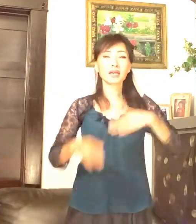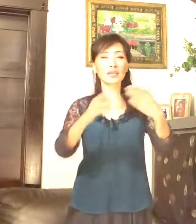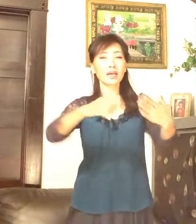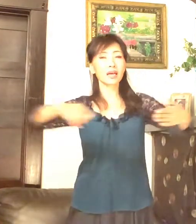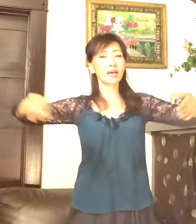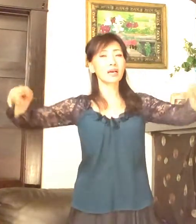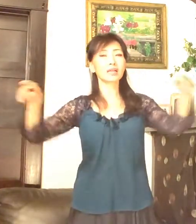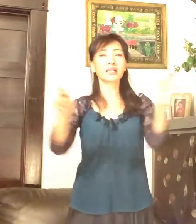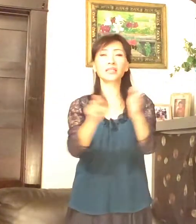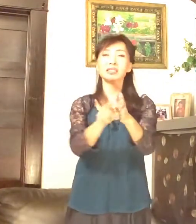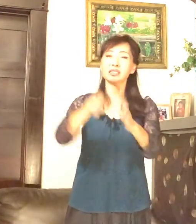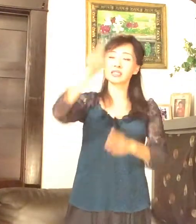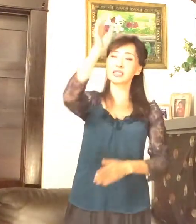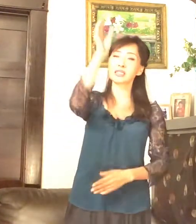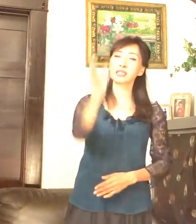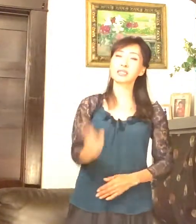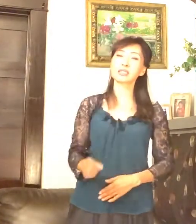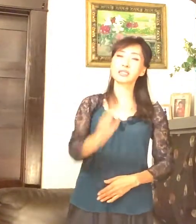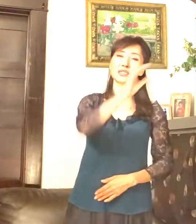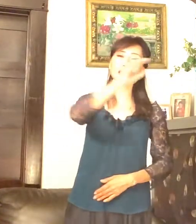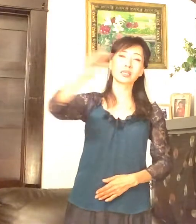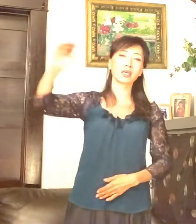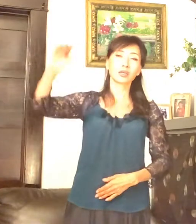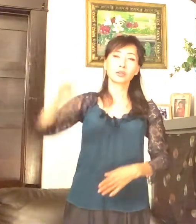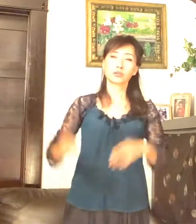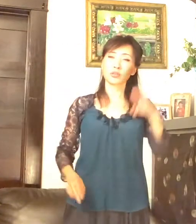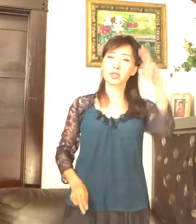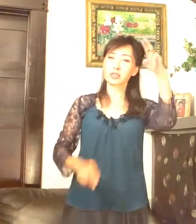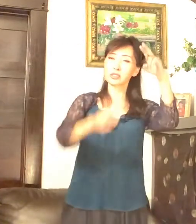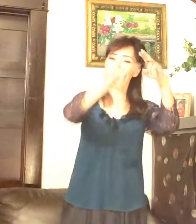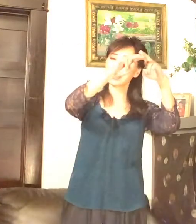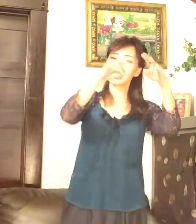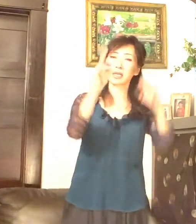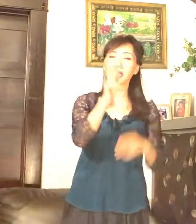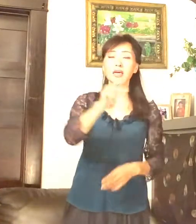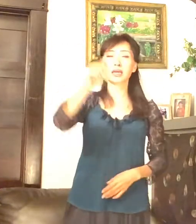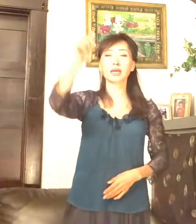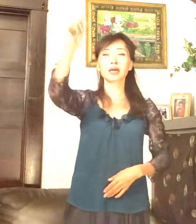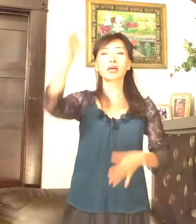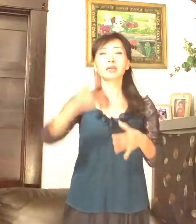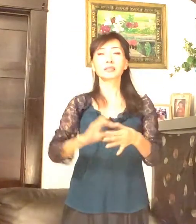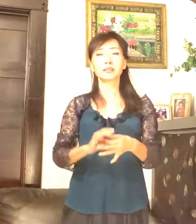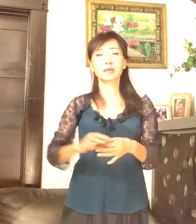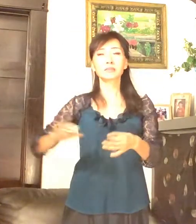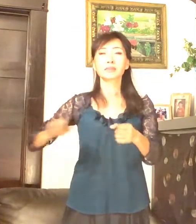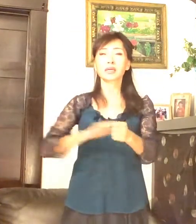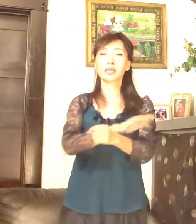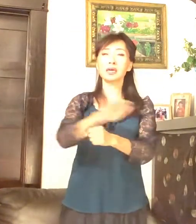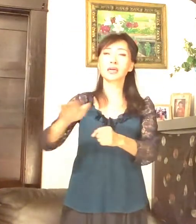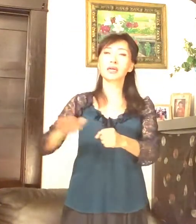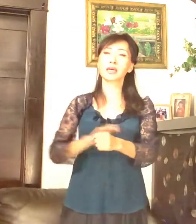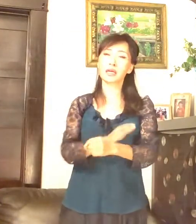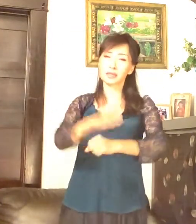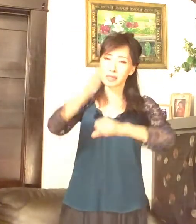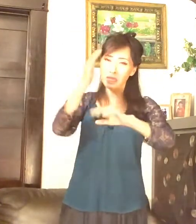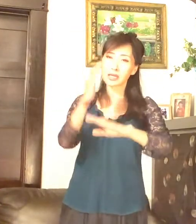달리신 주의 그 사랑 감사해 날